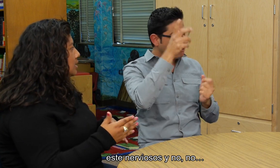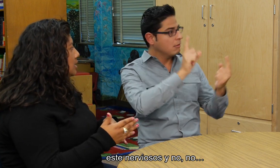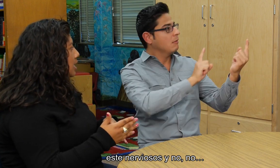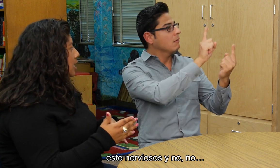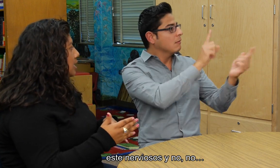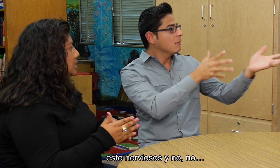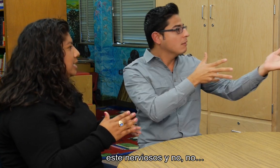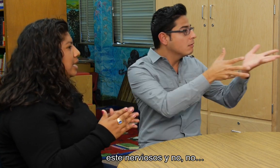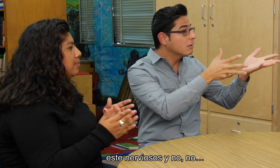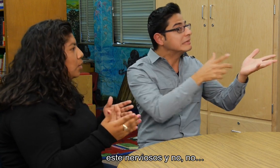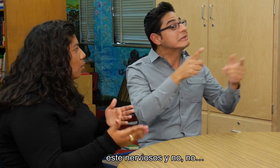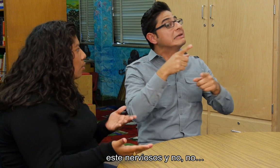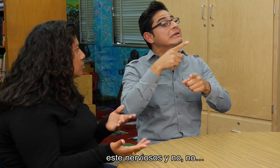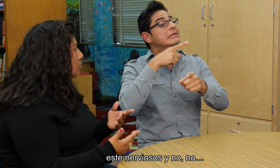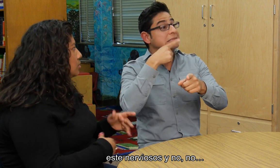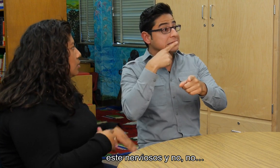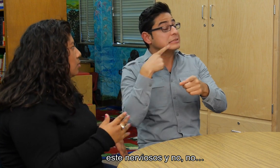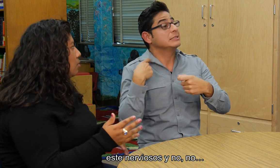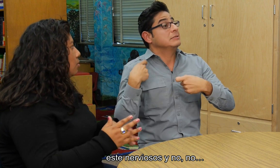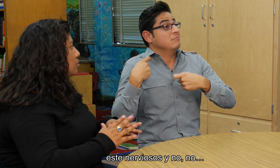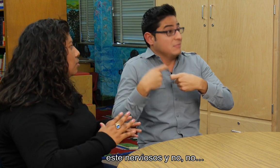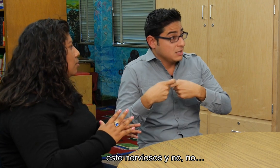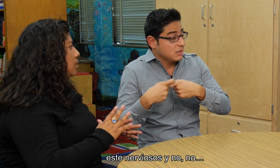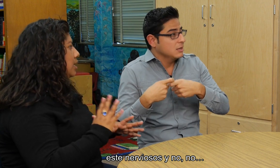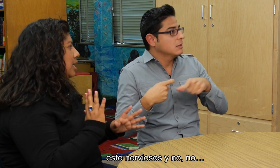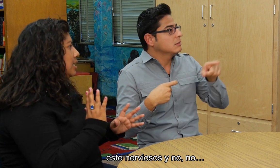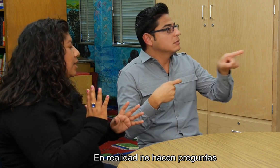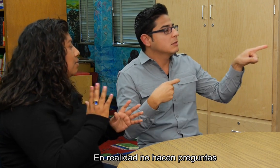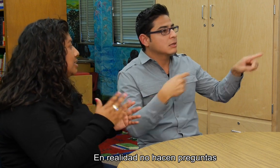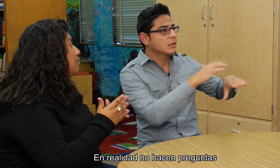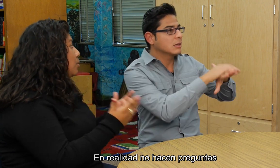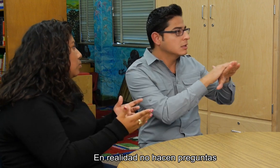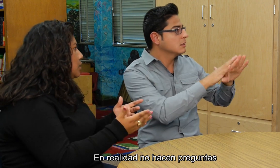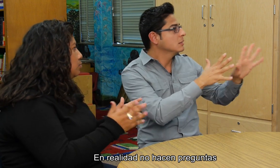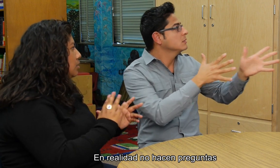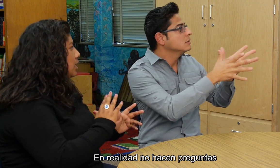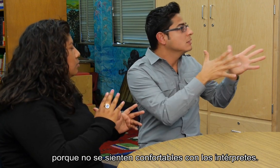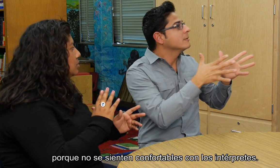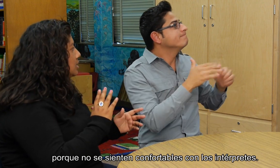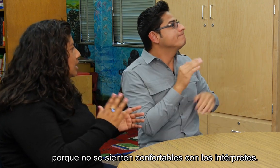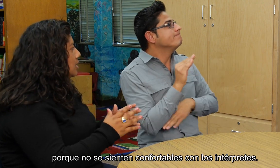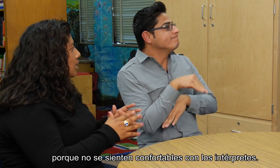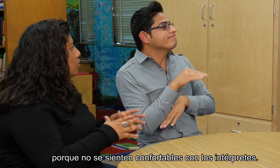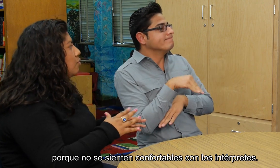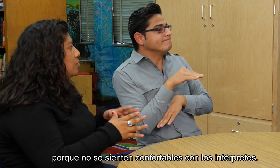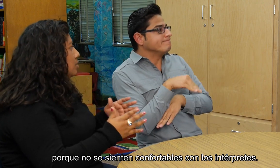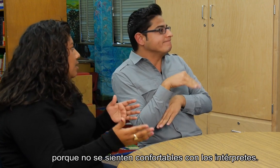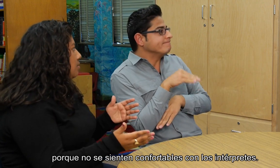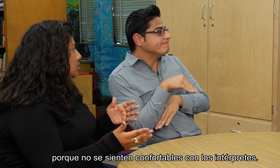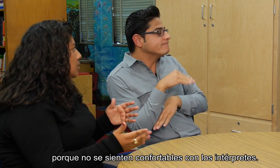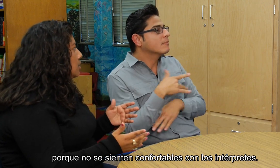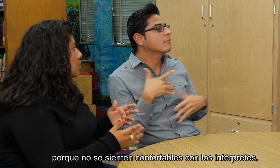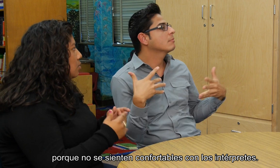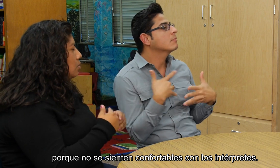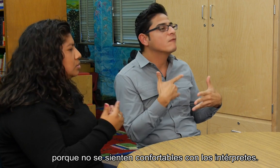este, nerviosos y no, no, en realidad no hacen preguntas porque no se sienten confortables con los